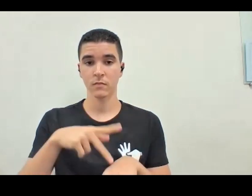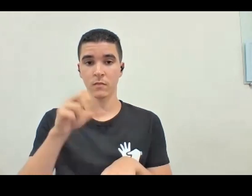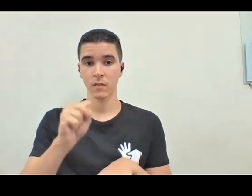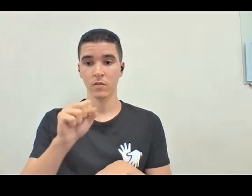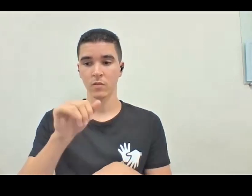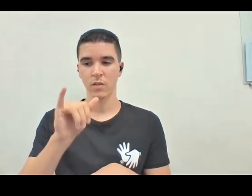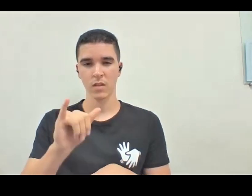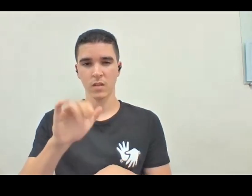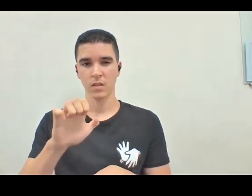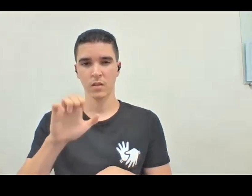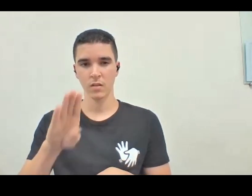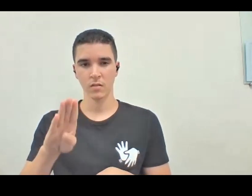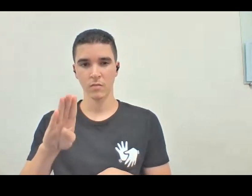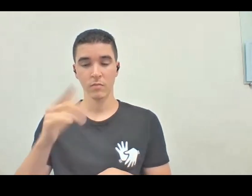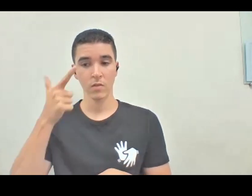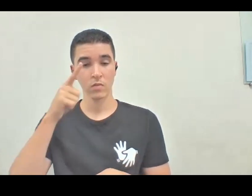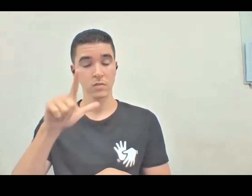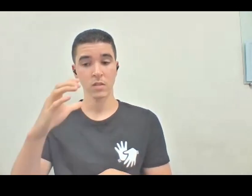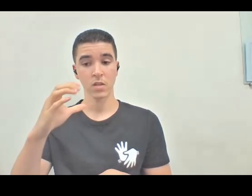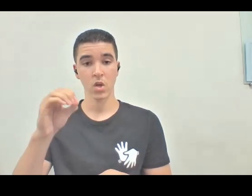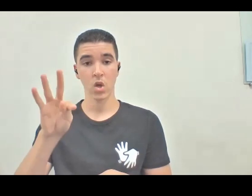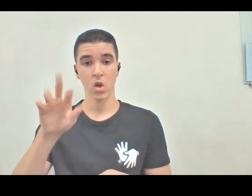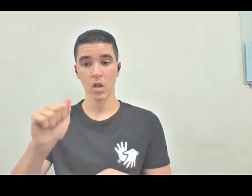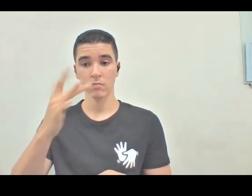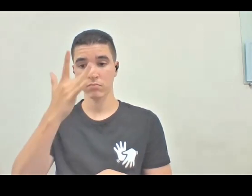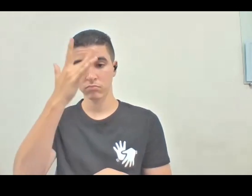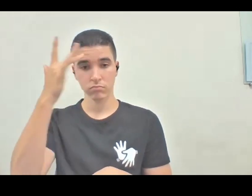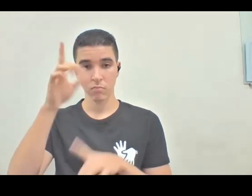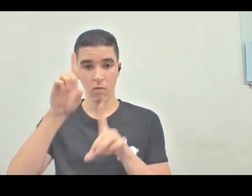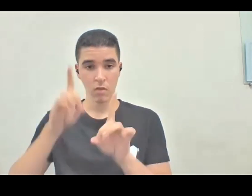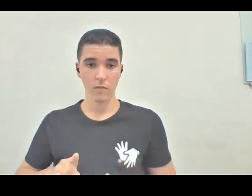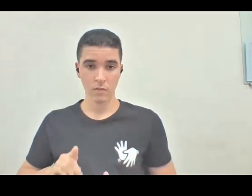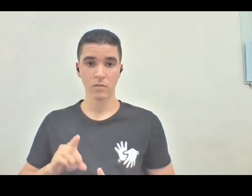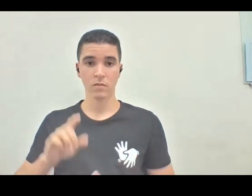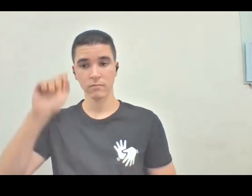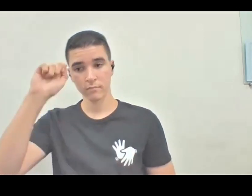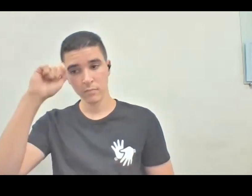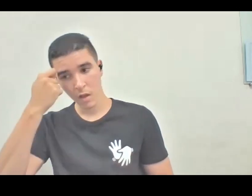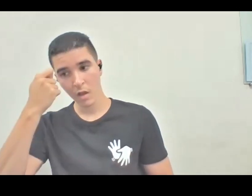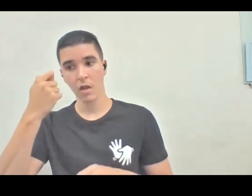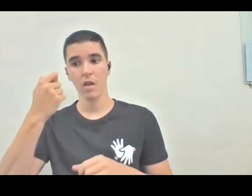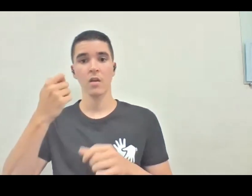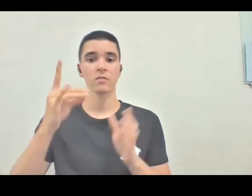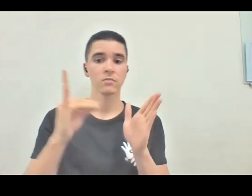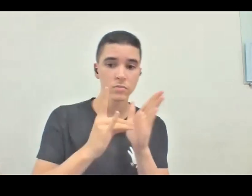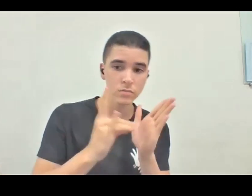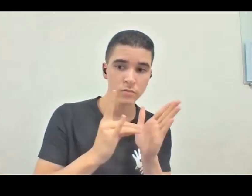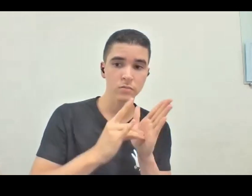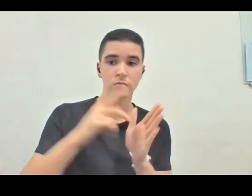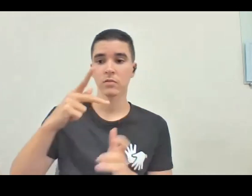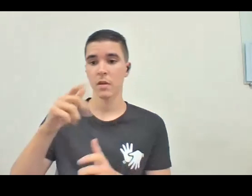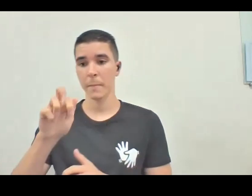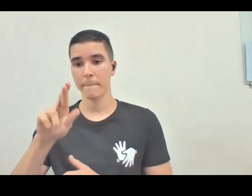garantir cotas pra pessoas com deficiência, pra pessoas negras, pardas, indígenas. Mas é isso, a gente tem que mudar os nossos próprios